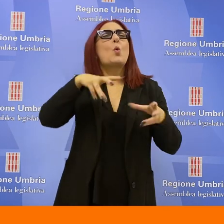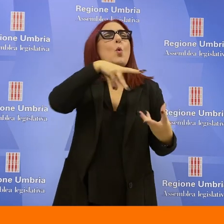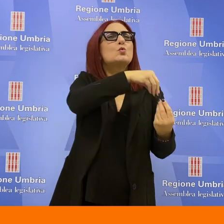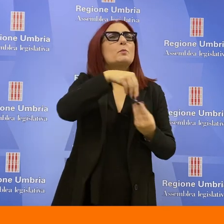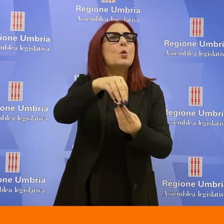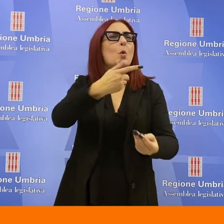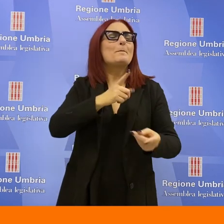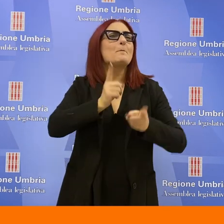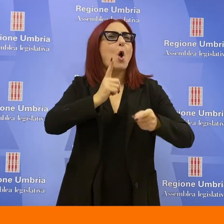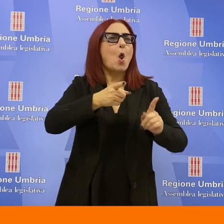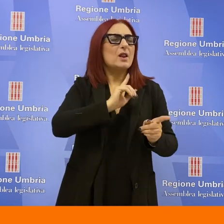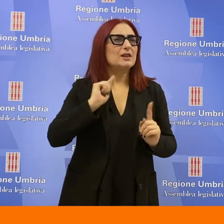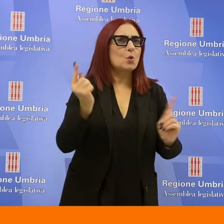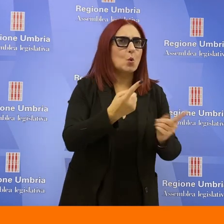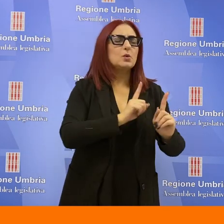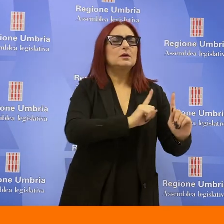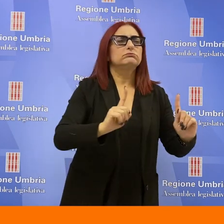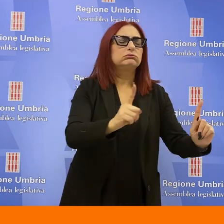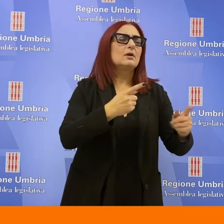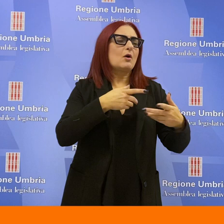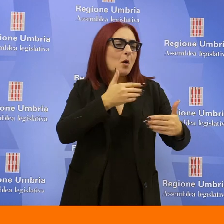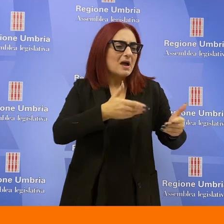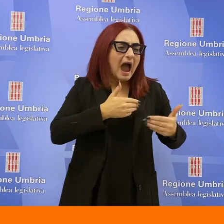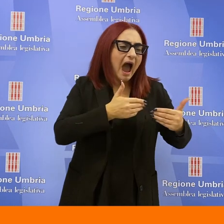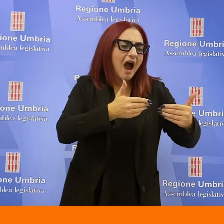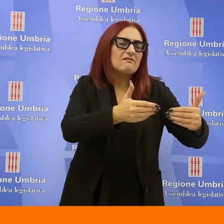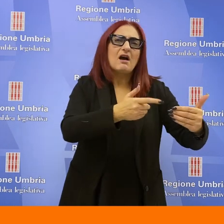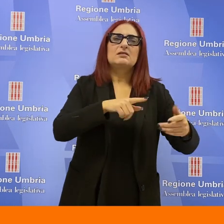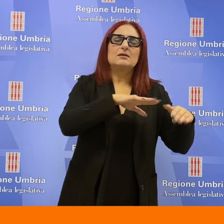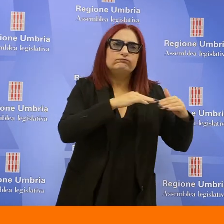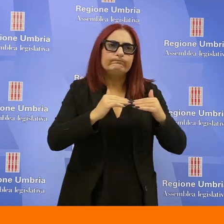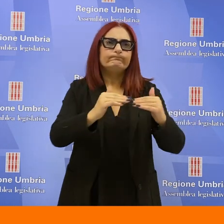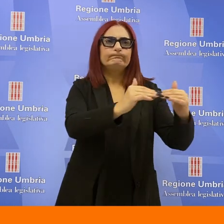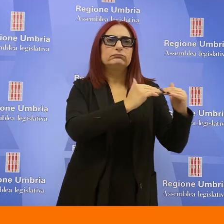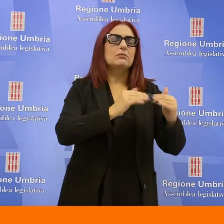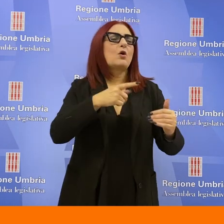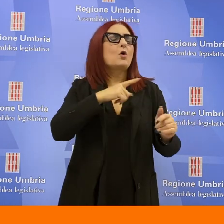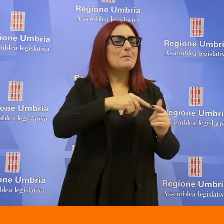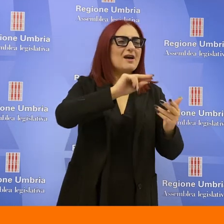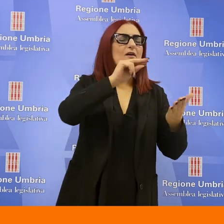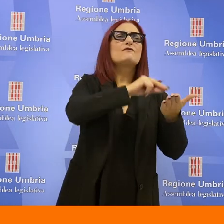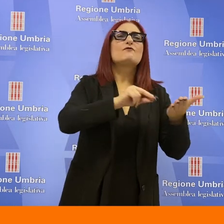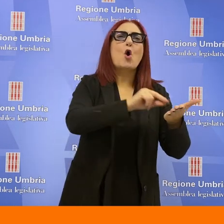sensibilità politiche, si è mossa sempre all'unanimità, ha votato ogni provvedimento, ogni